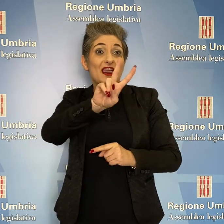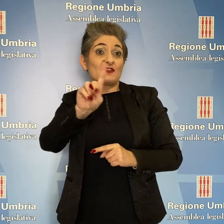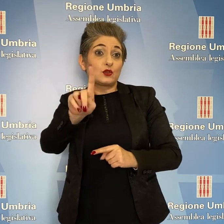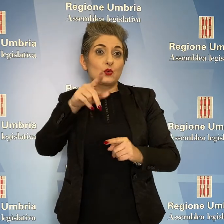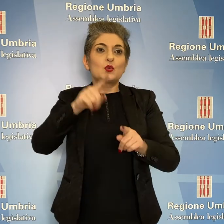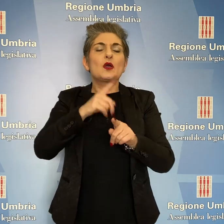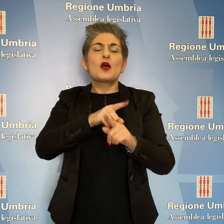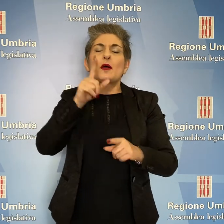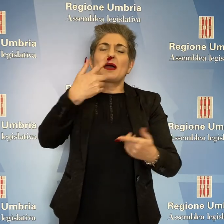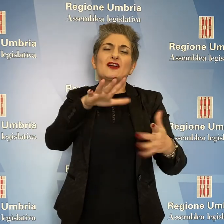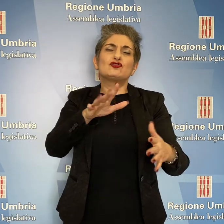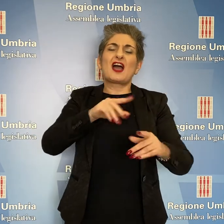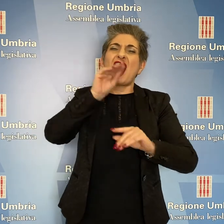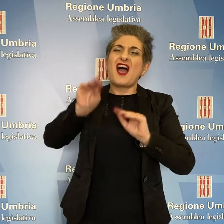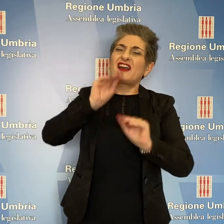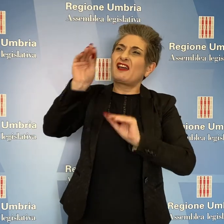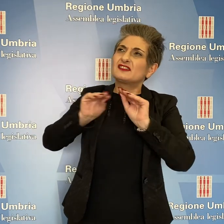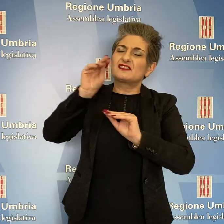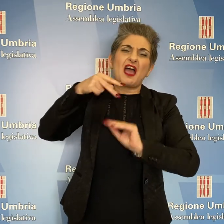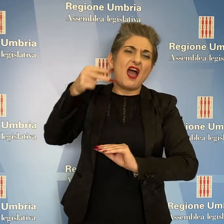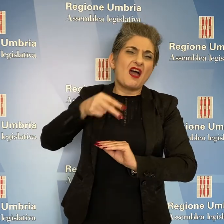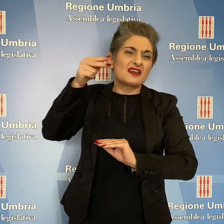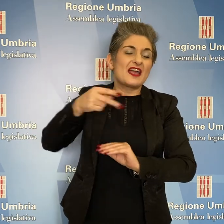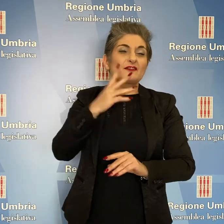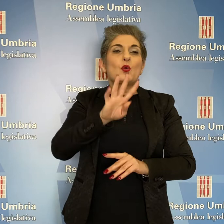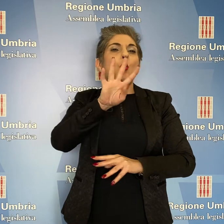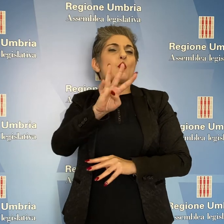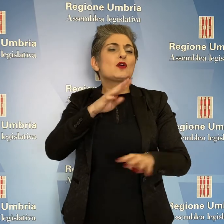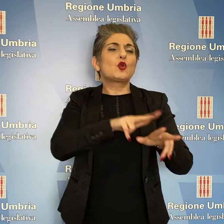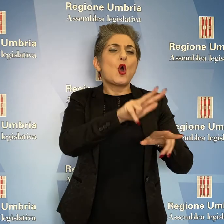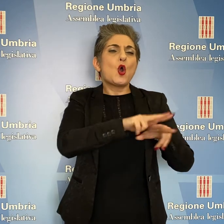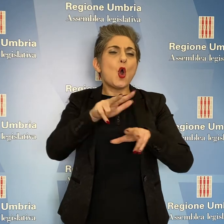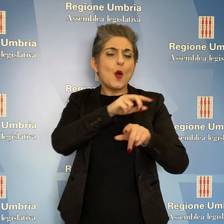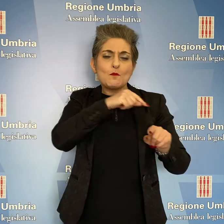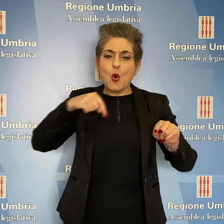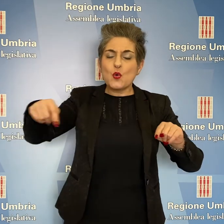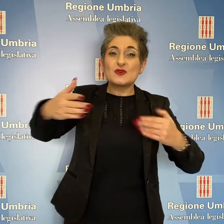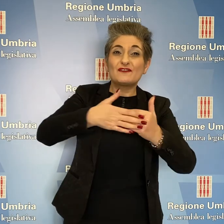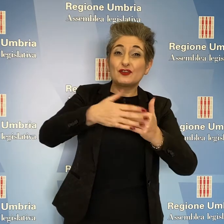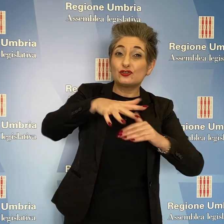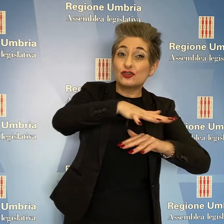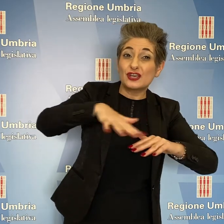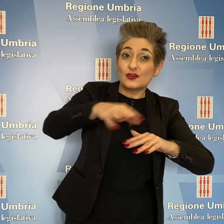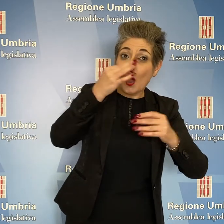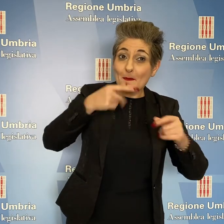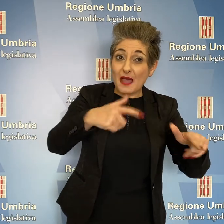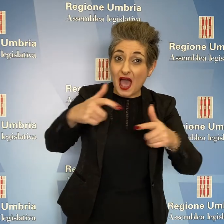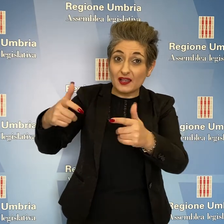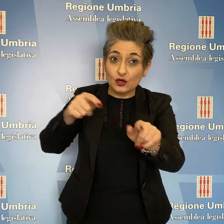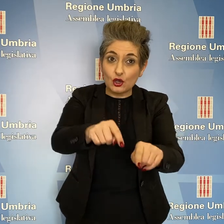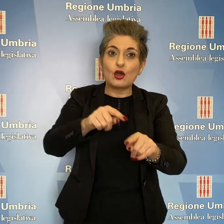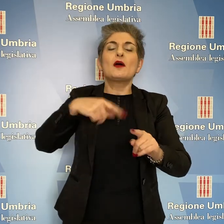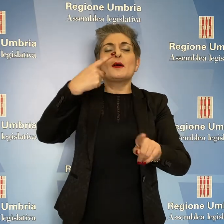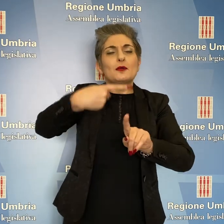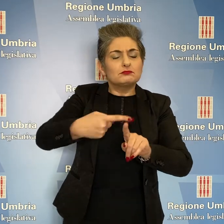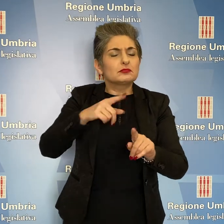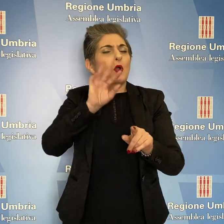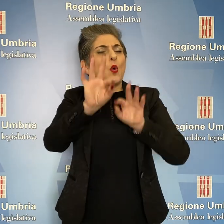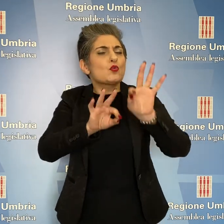richieste unanimemente avanzate negli anni dalle quattro amministrazioni locali interessate dell'area del Parco, che pur salvaguardando